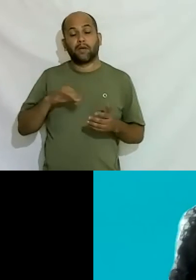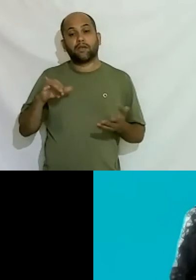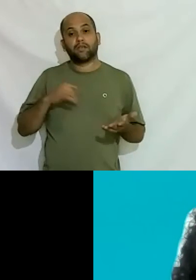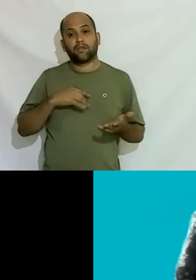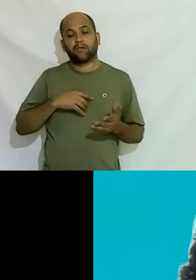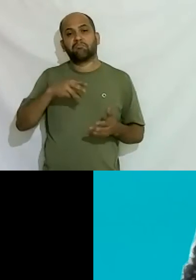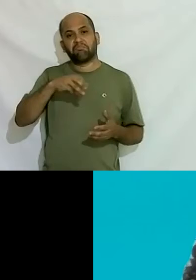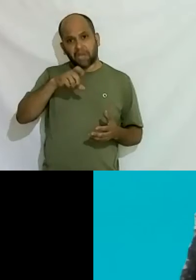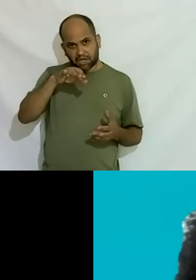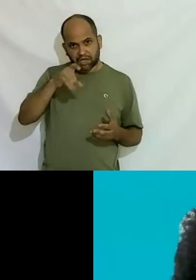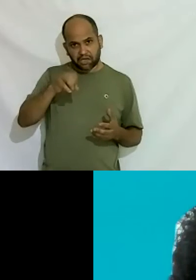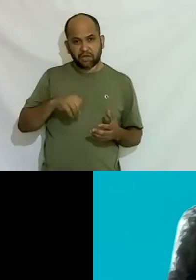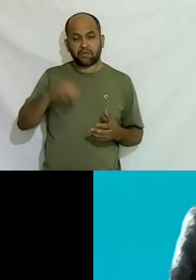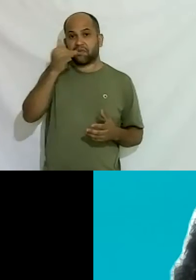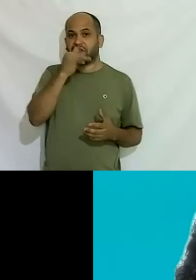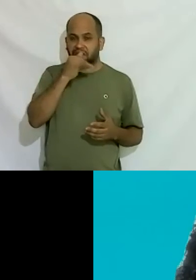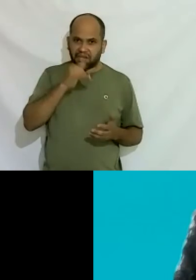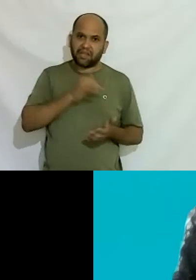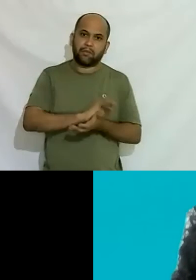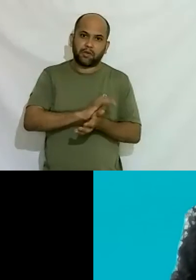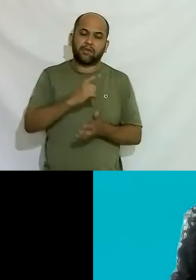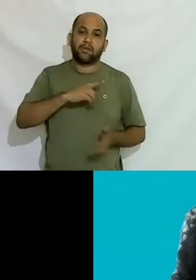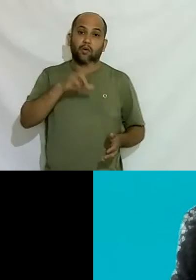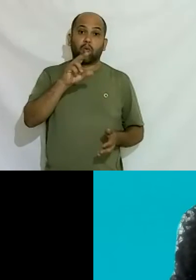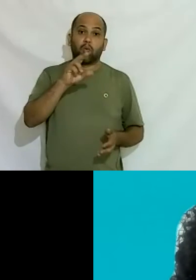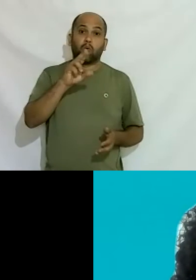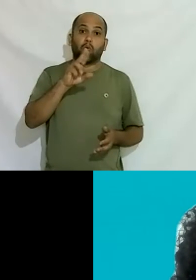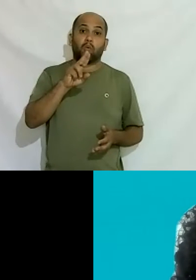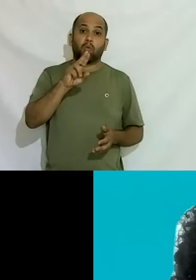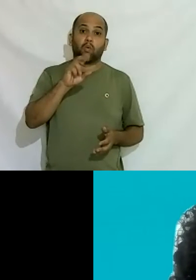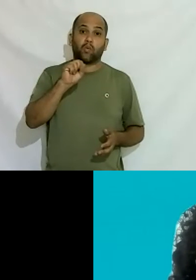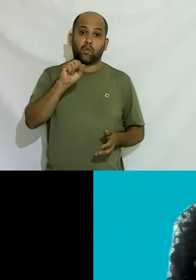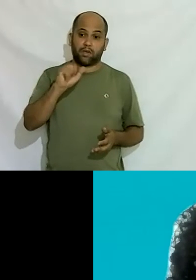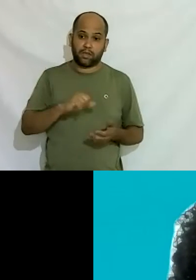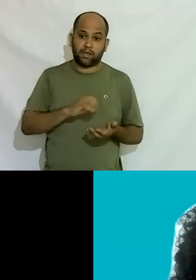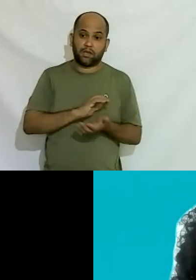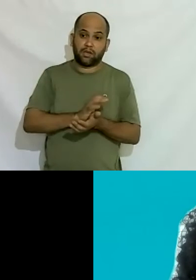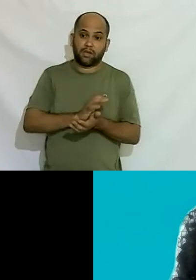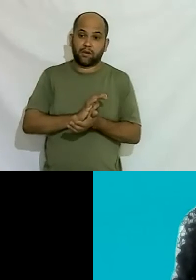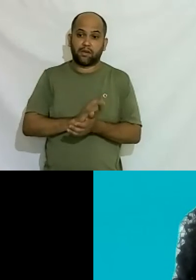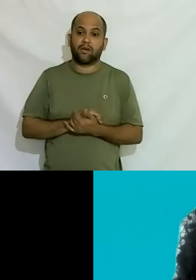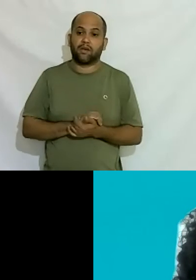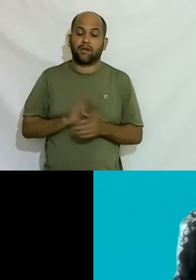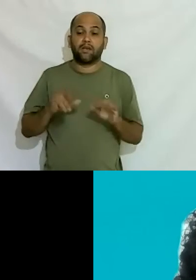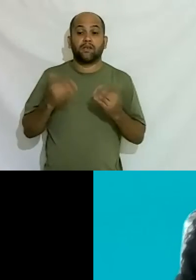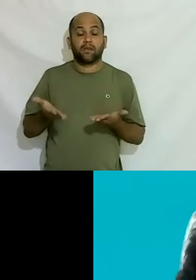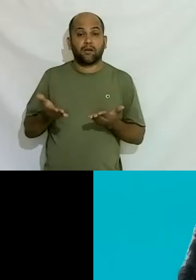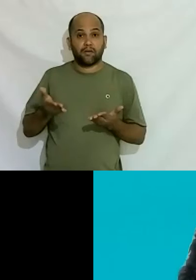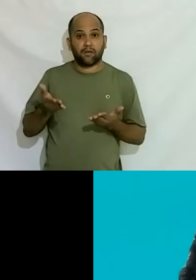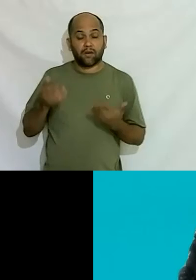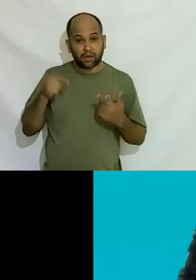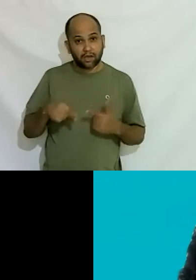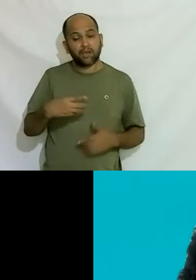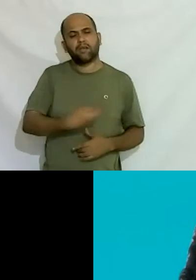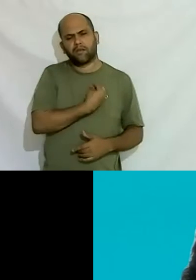México sofri preconceito na Itália sofri preconceito na Rússia né no México fui violento então aqui existe